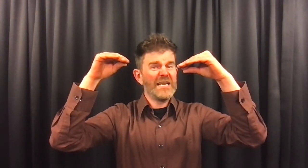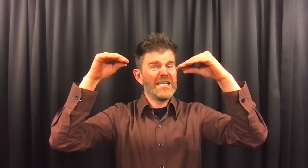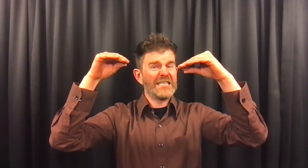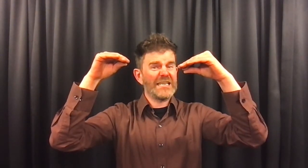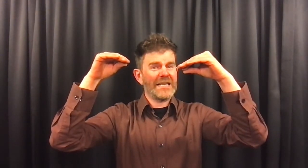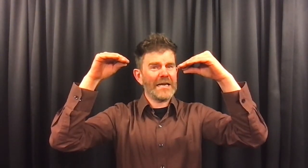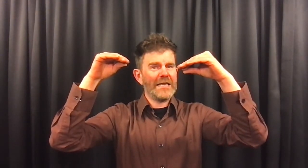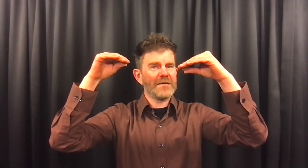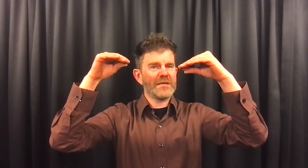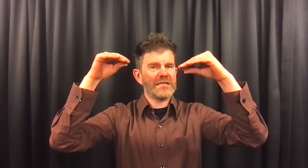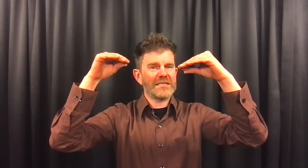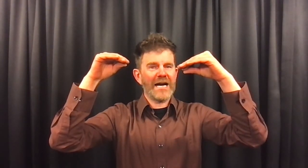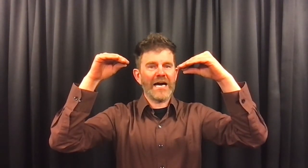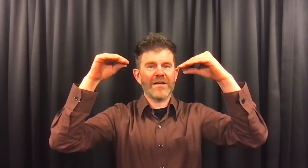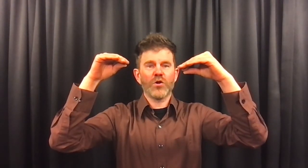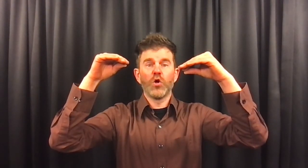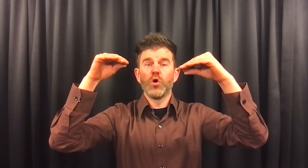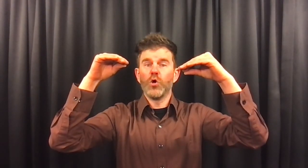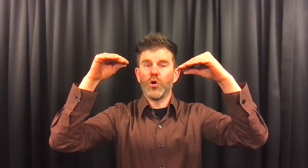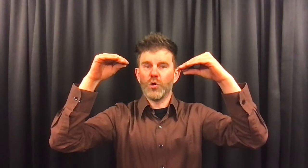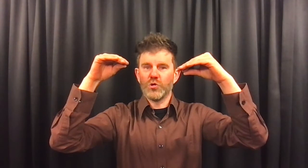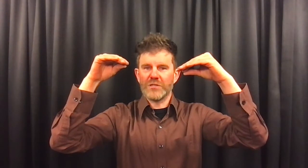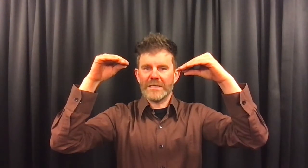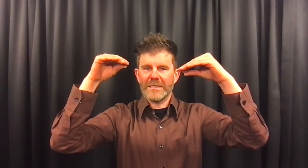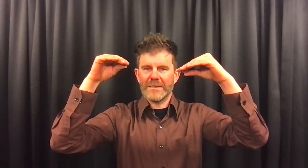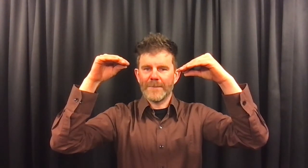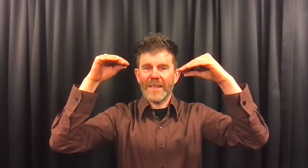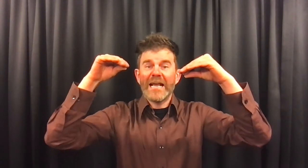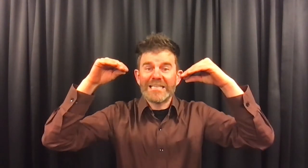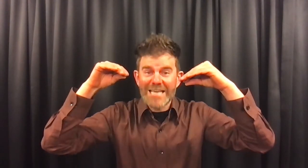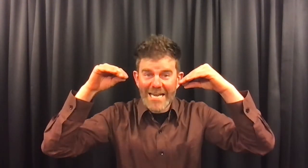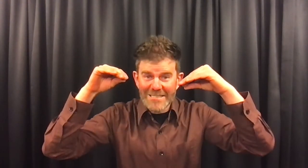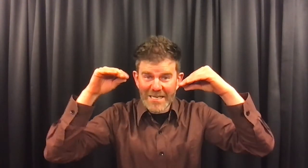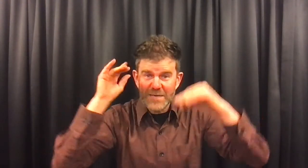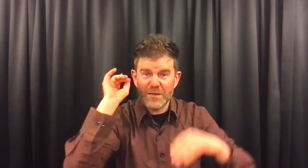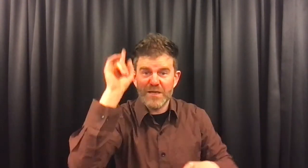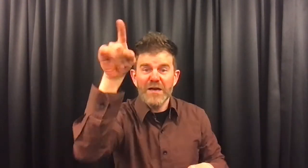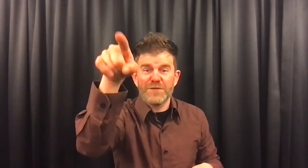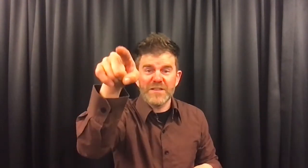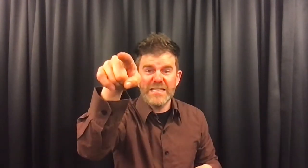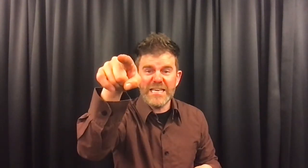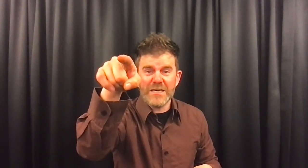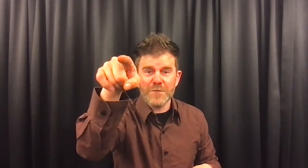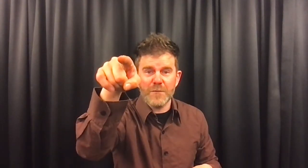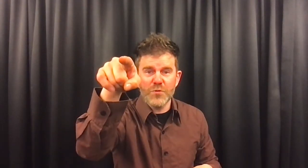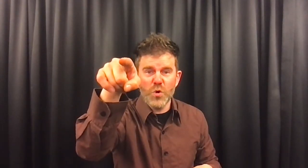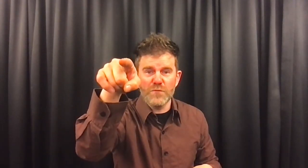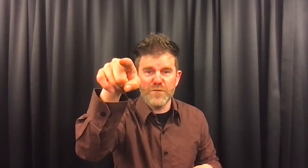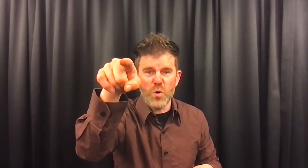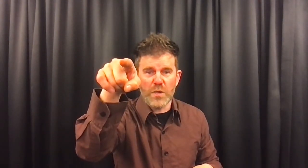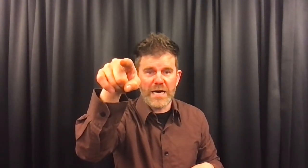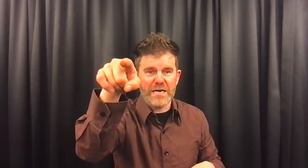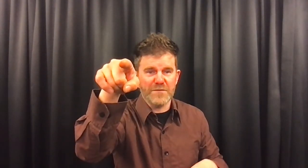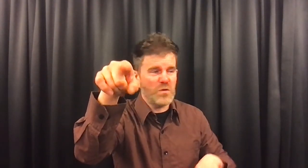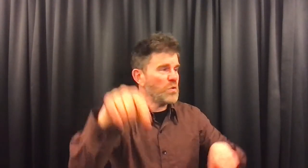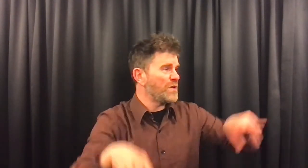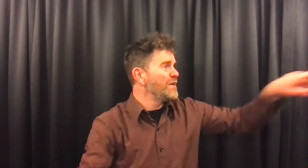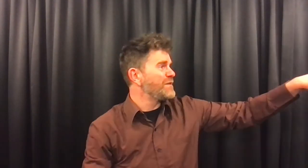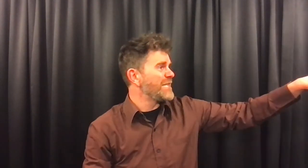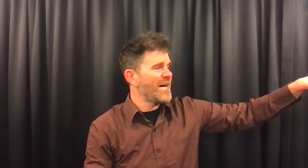Ze kregen met elkaar ruzie. En zei niet alleen, want van die kant kwam nog een vogel aangevlogen. Van daar